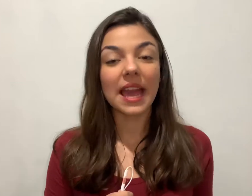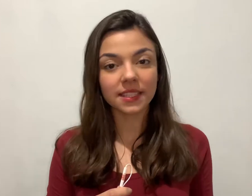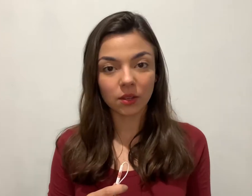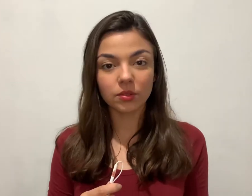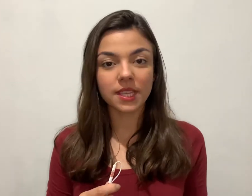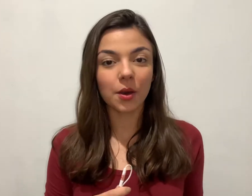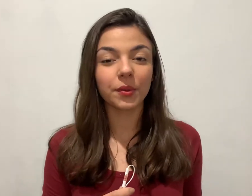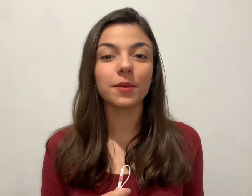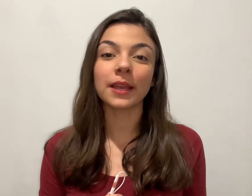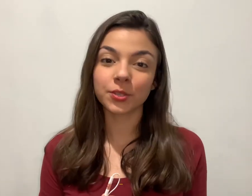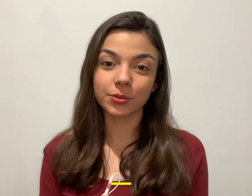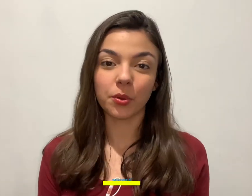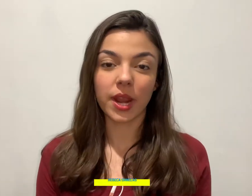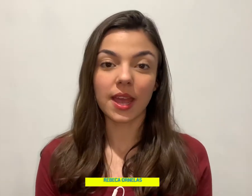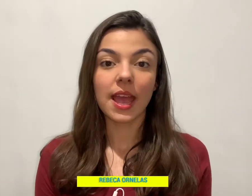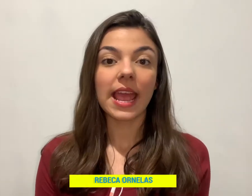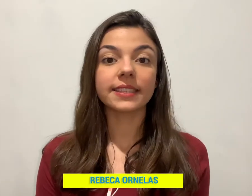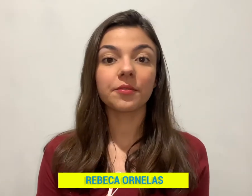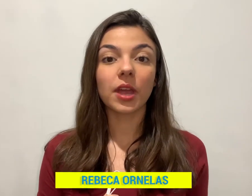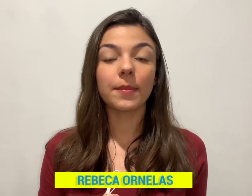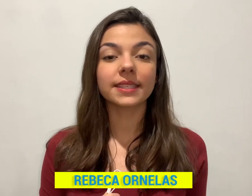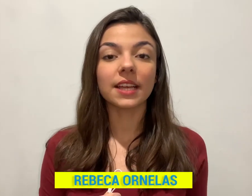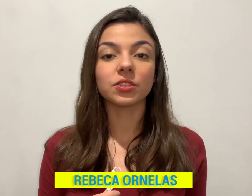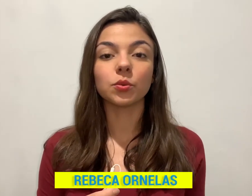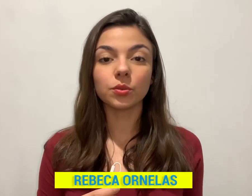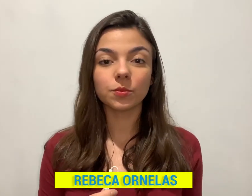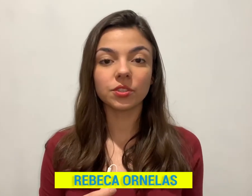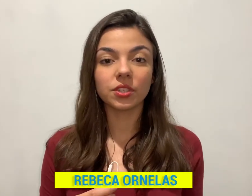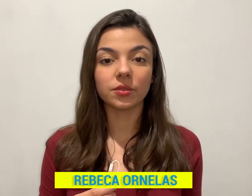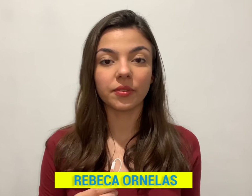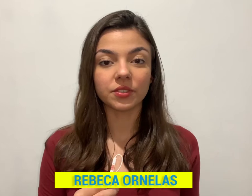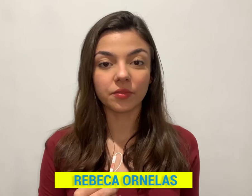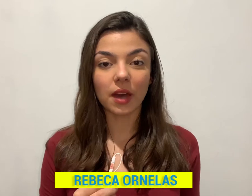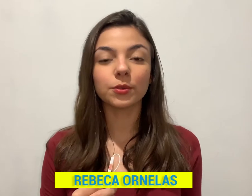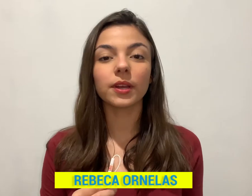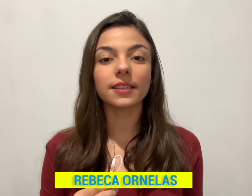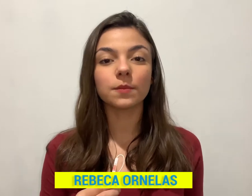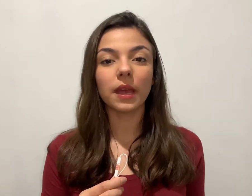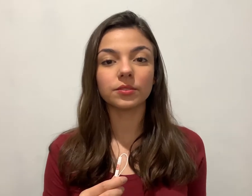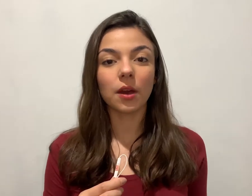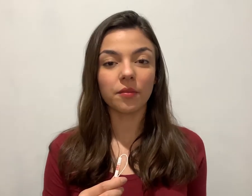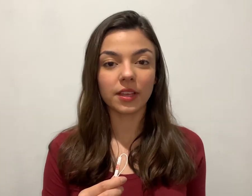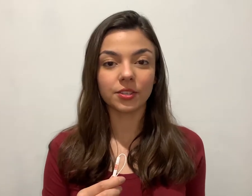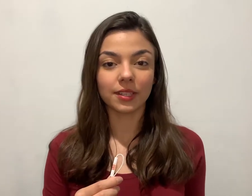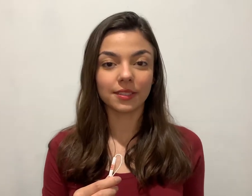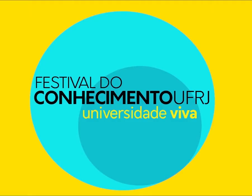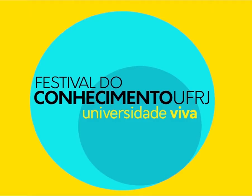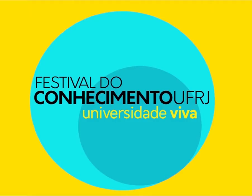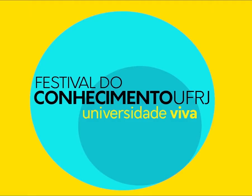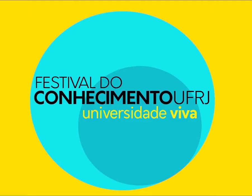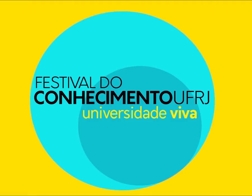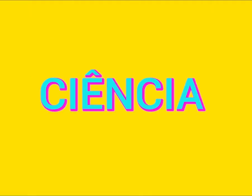Mais inclusão e mais cultura. Essa foi a mensagem do último dia do Festival do Conhecimento da UFRJ.